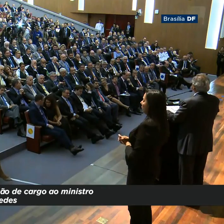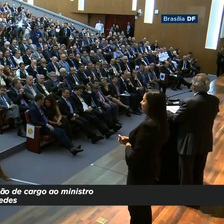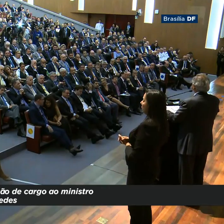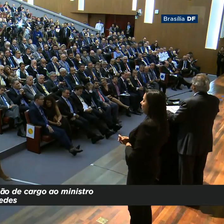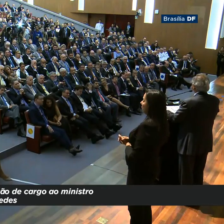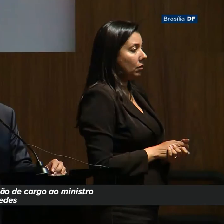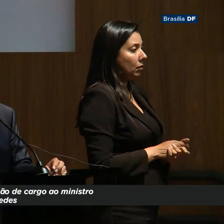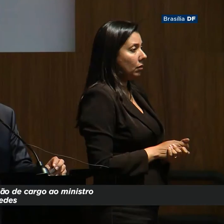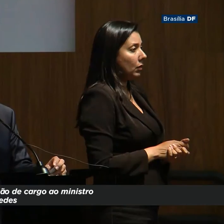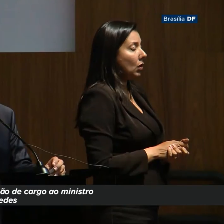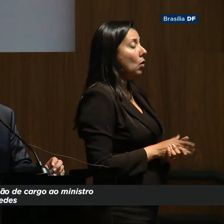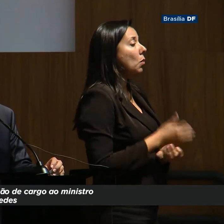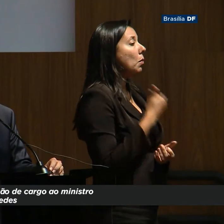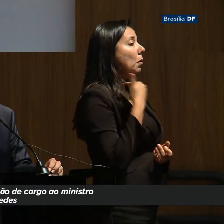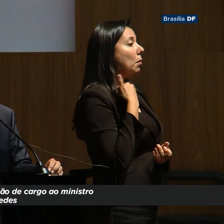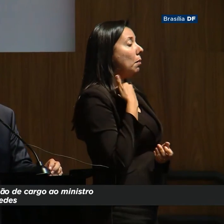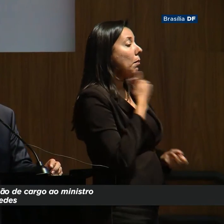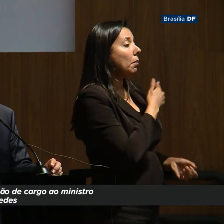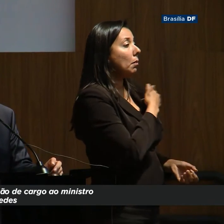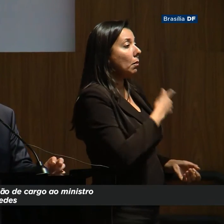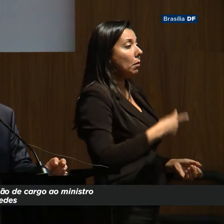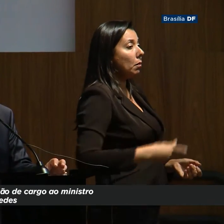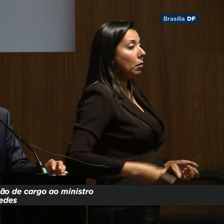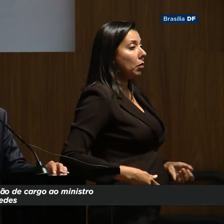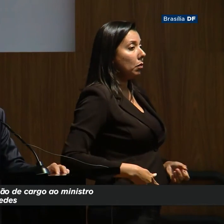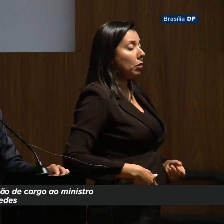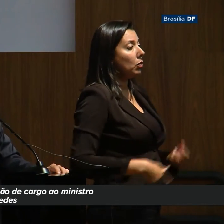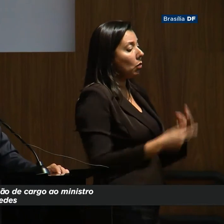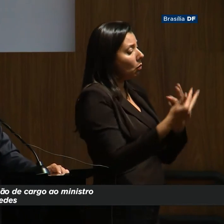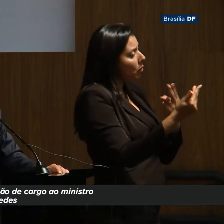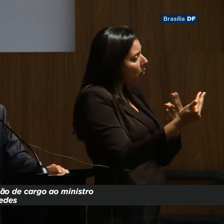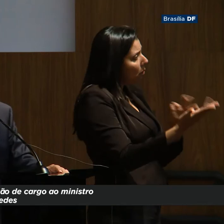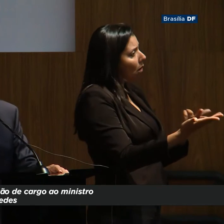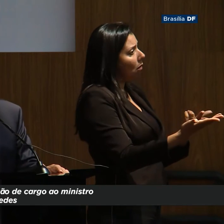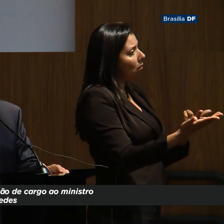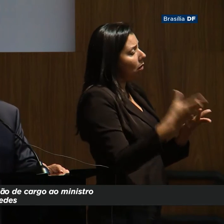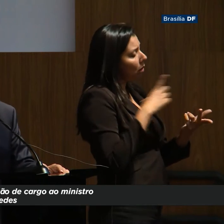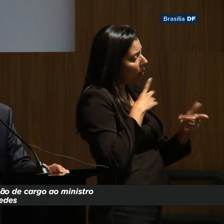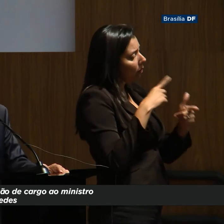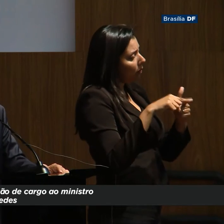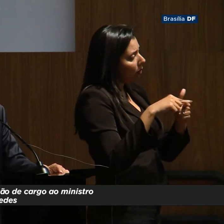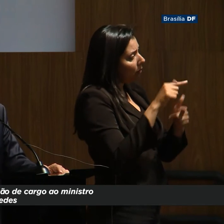Os bancos públicos, da mesma forma, temos nossos programas lá.